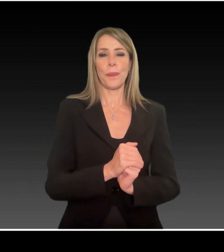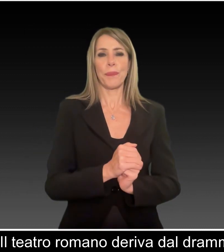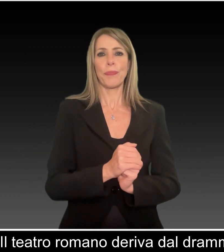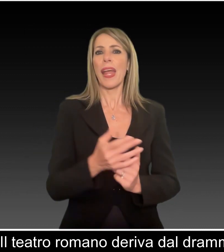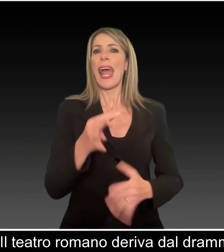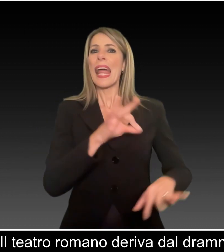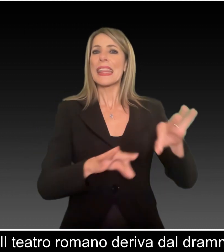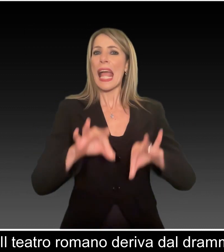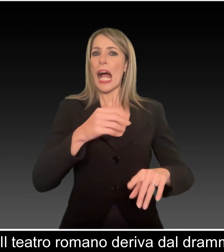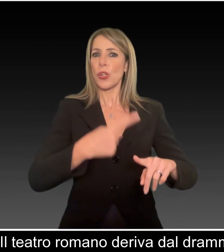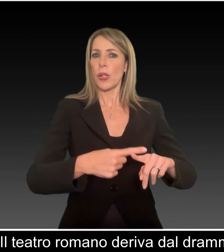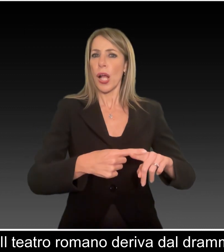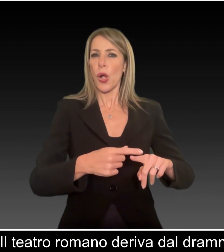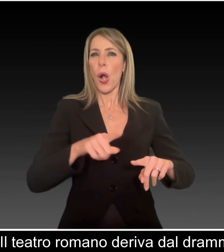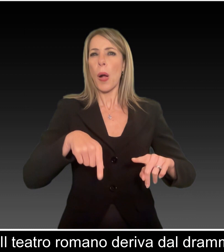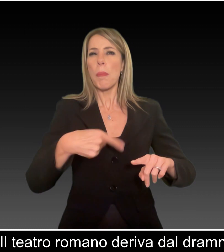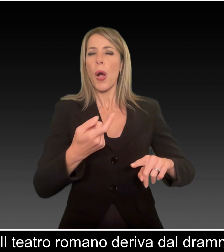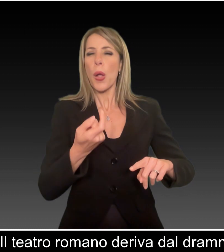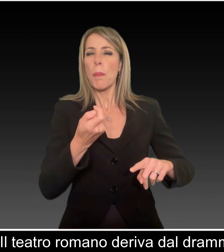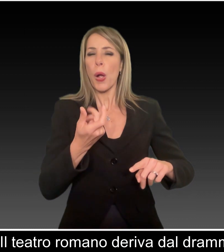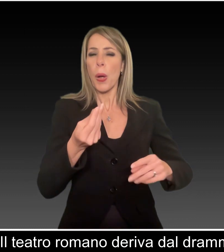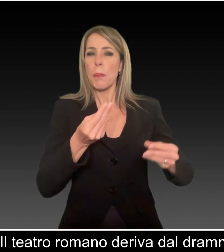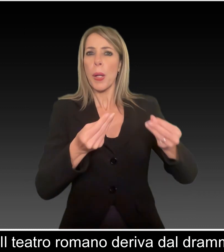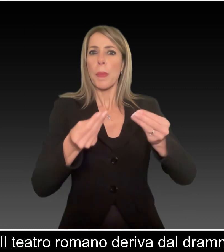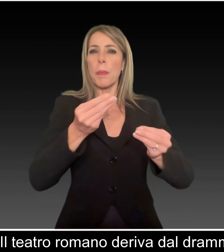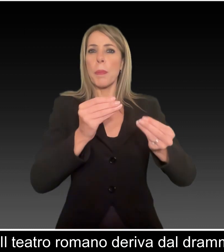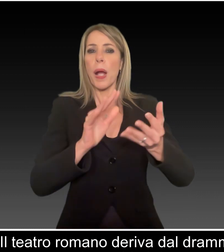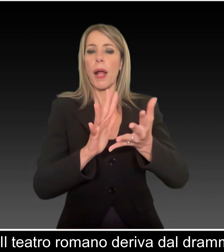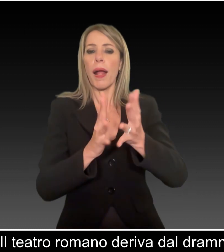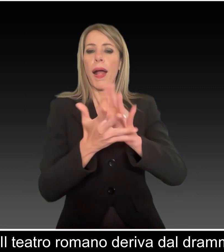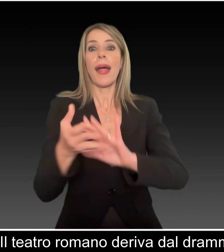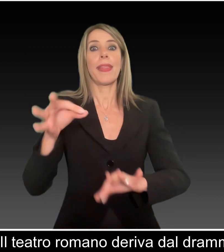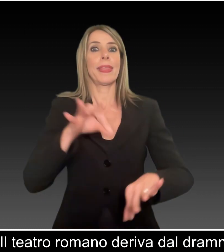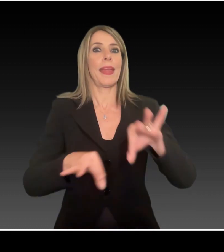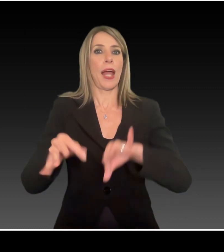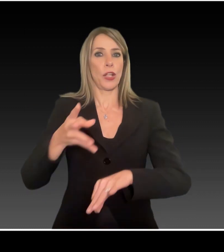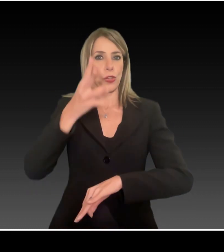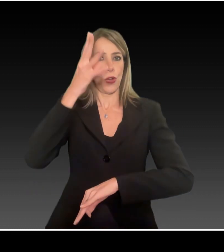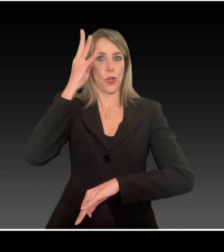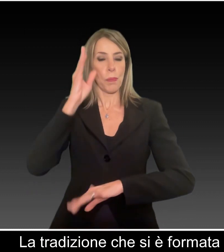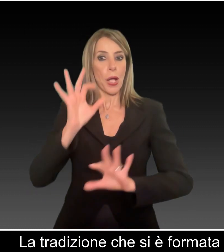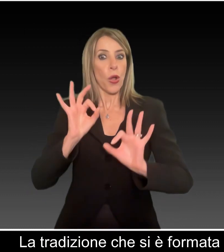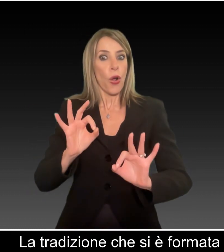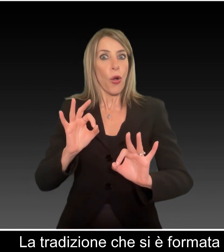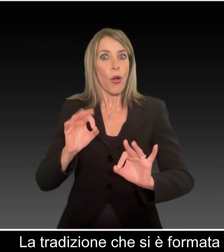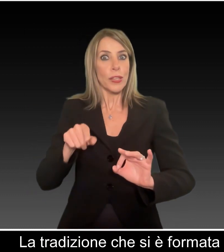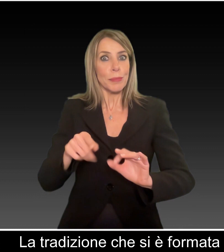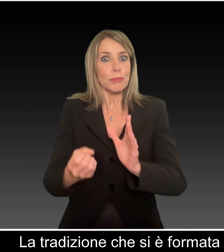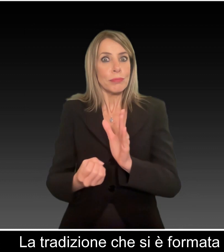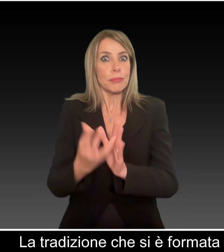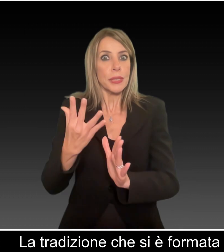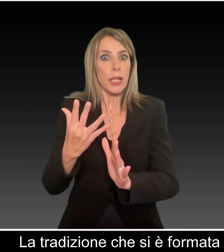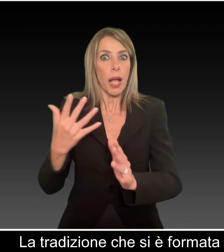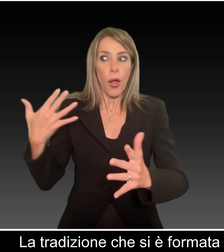Dal dramma greco e da pochi altri apporti deriva il teatro romano. La tradizione